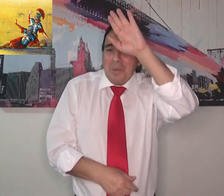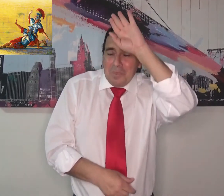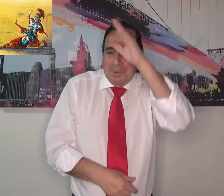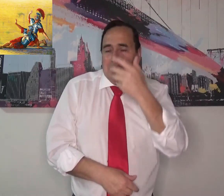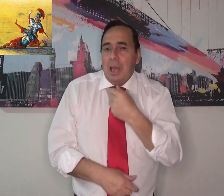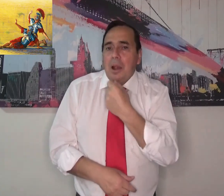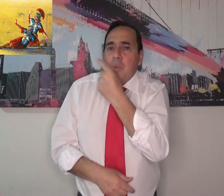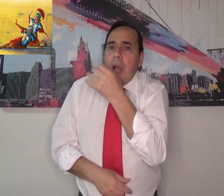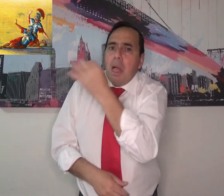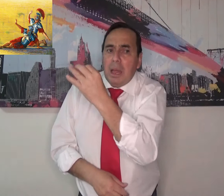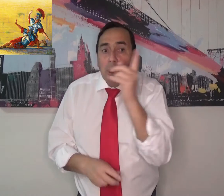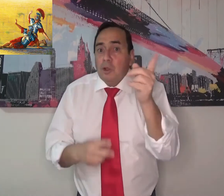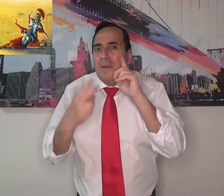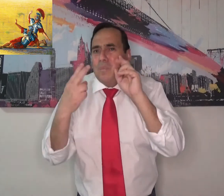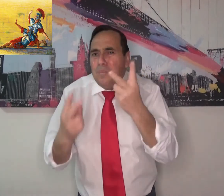Ellos fueron a avisar a los fariseos.